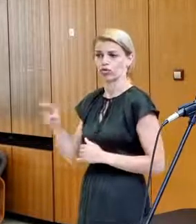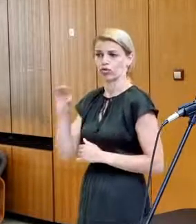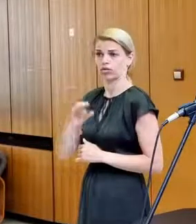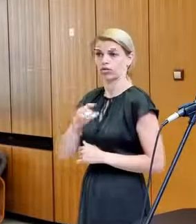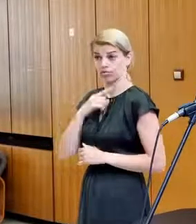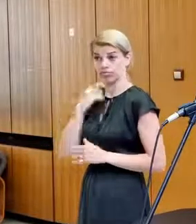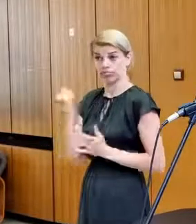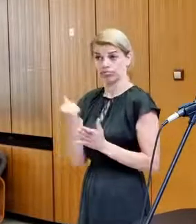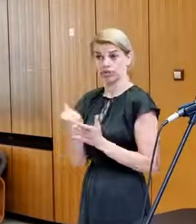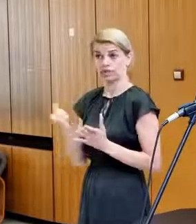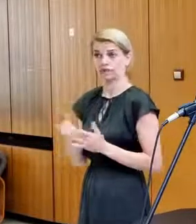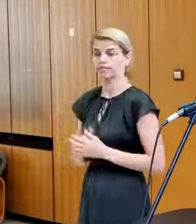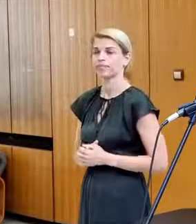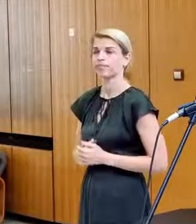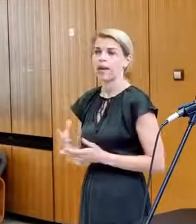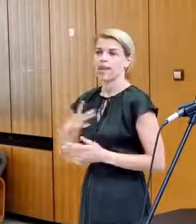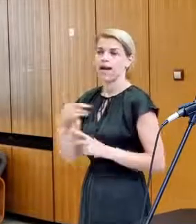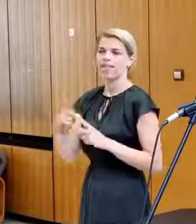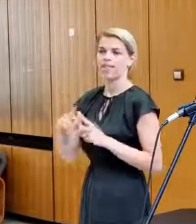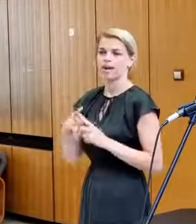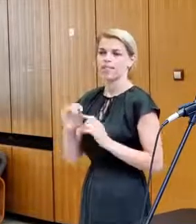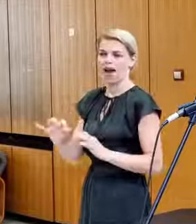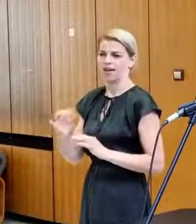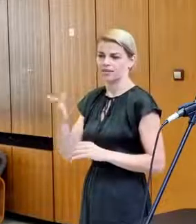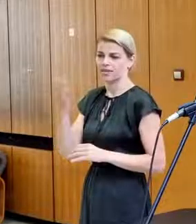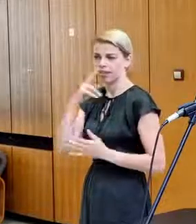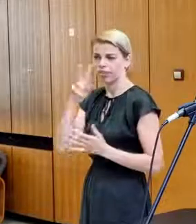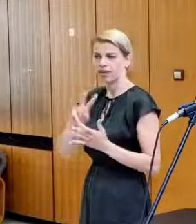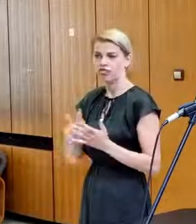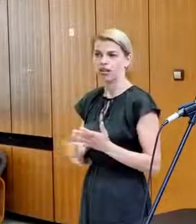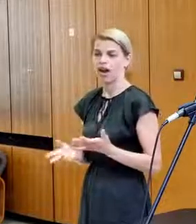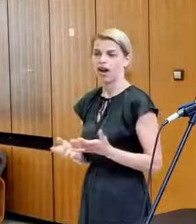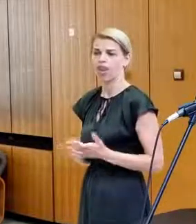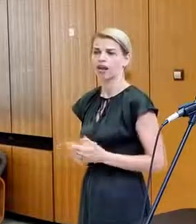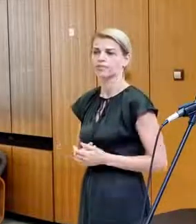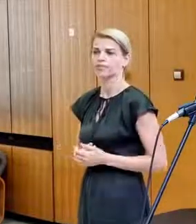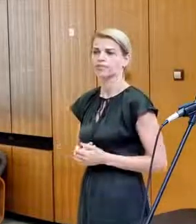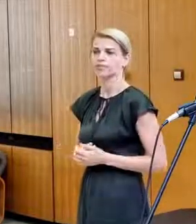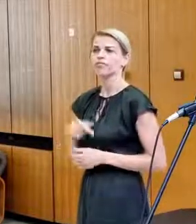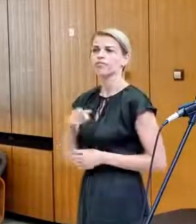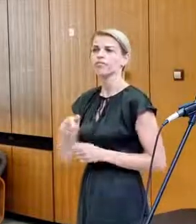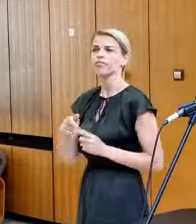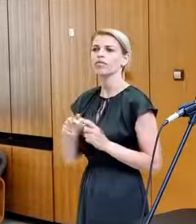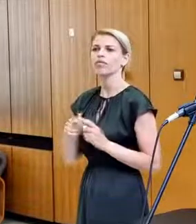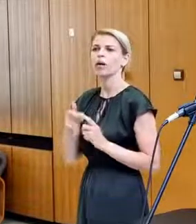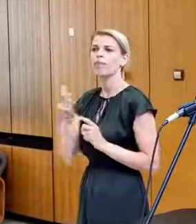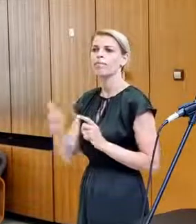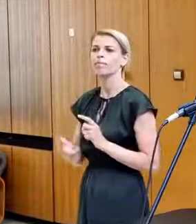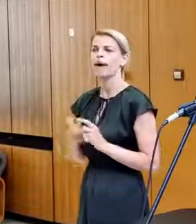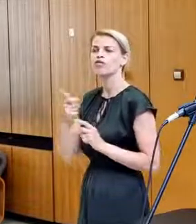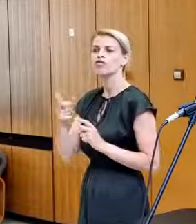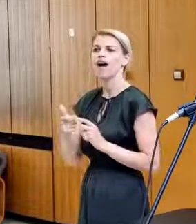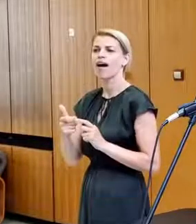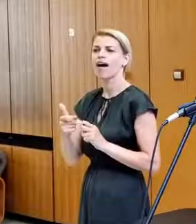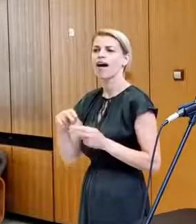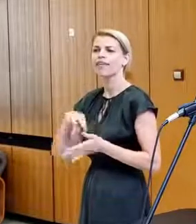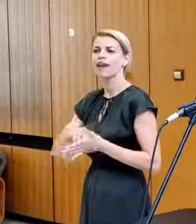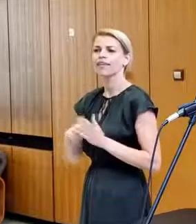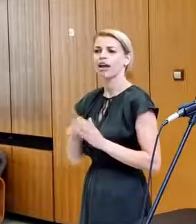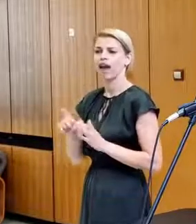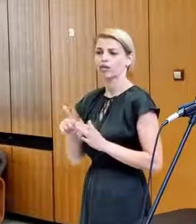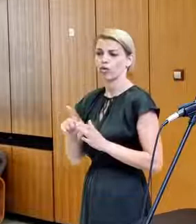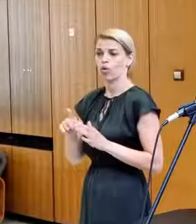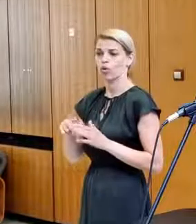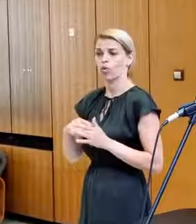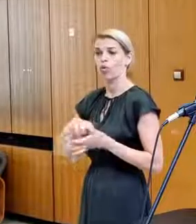potvrdiť, vyvratiť? Pán Taraba si zjavne prečítal niekde v nejakom článku, že pásová technika, ktorú plánujeme v